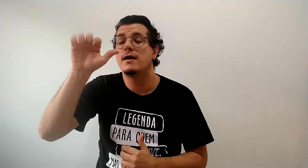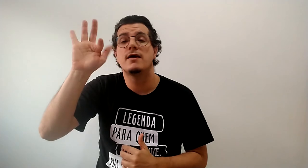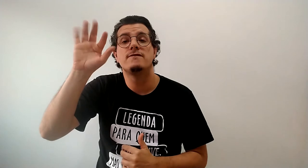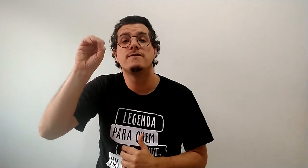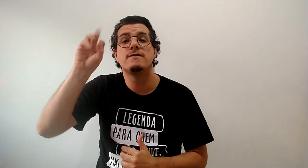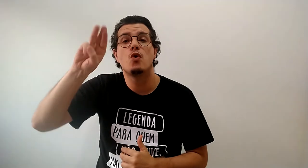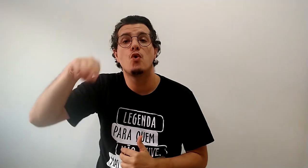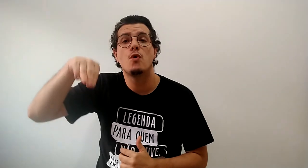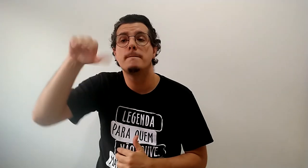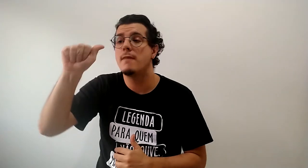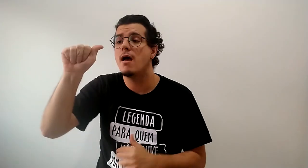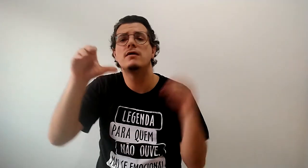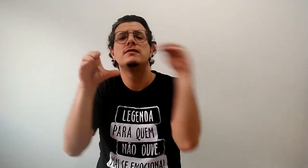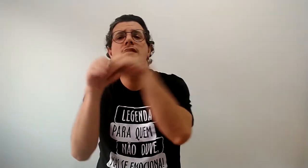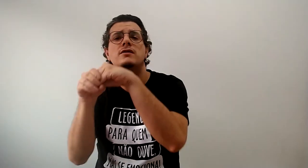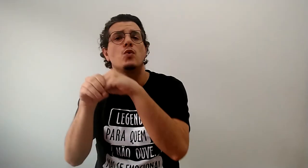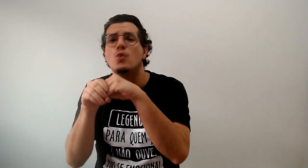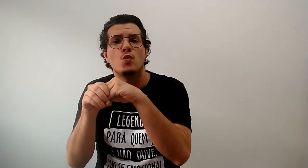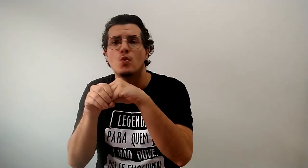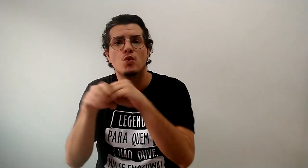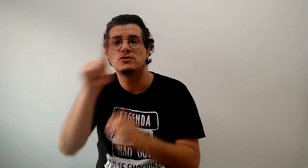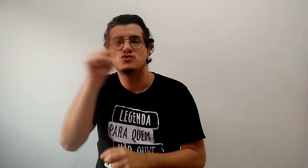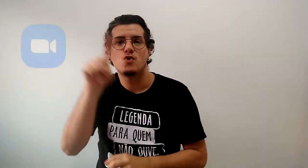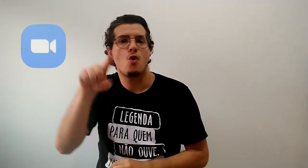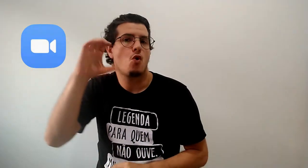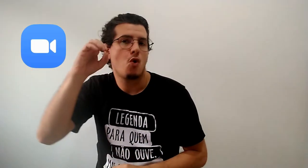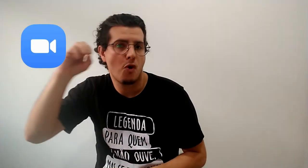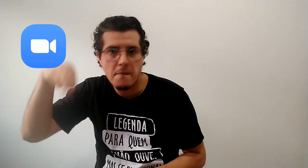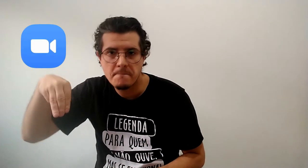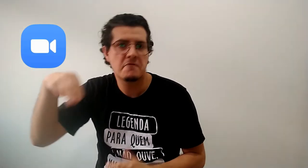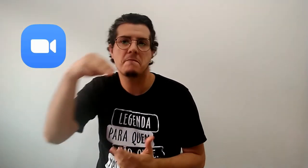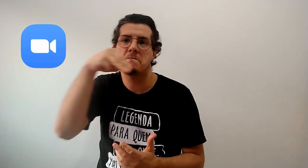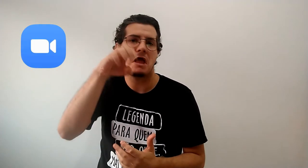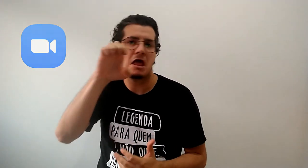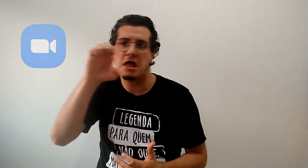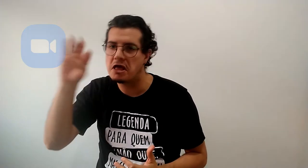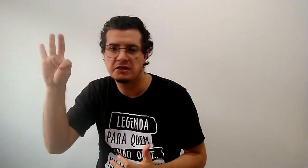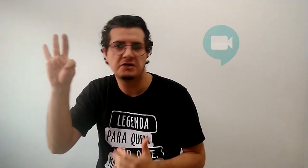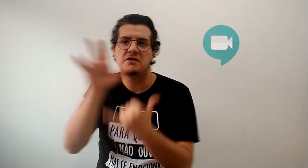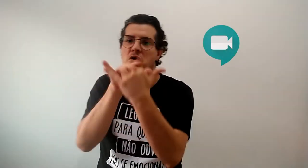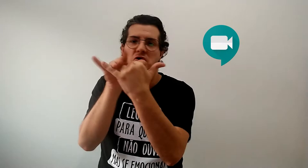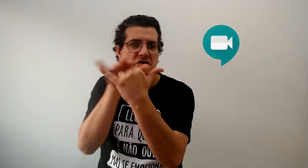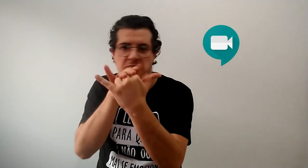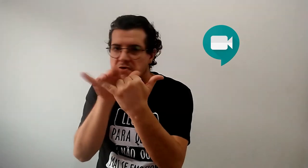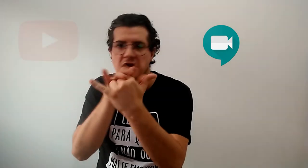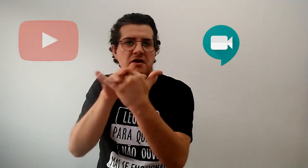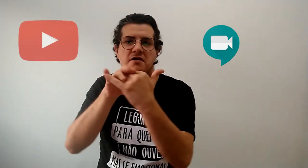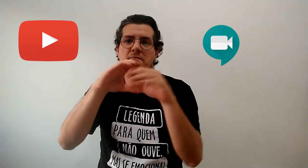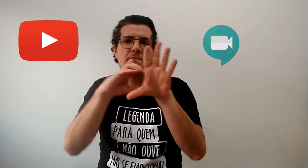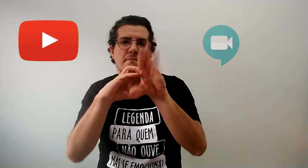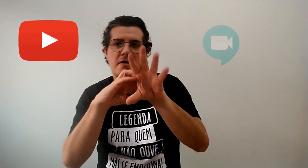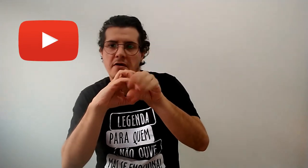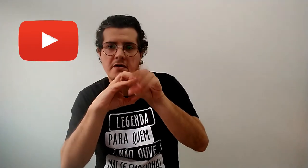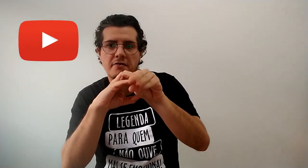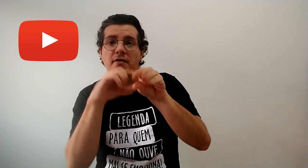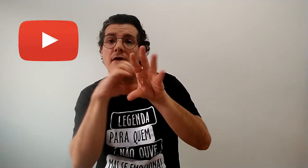Qual a plataforma mais adequada e mais agradável para se comunicar com pessoas surdas por videochamada?